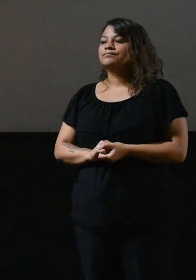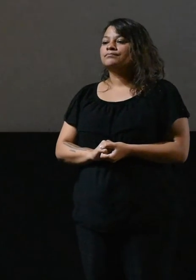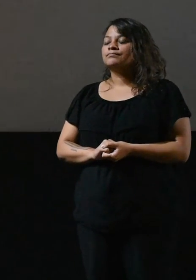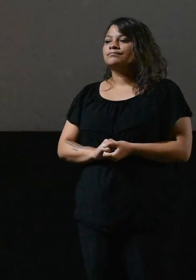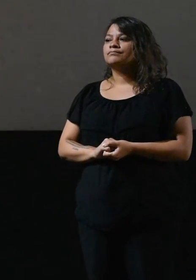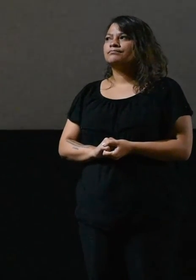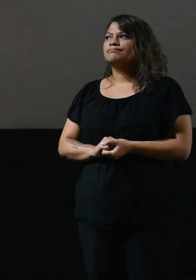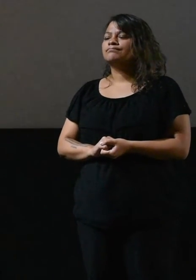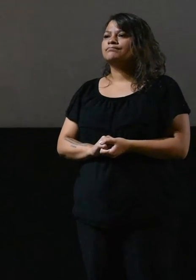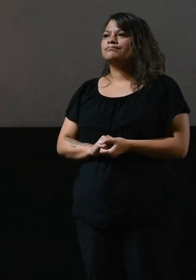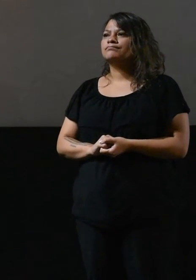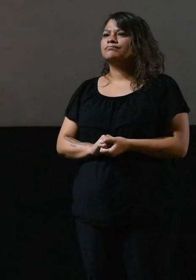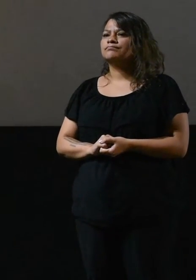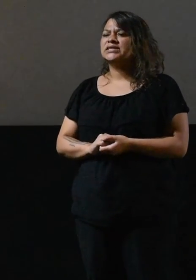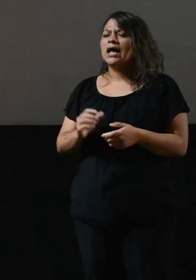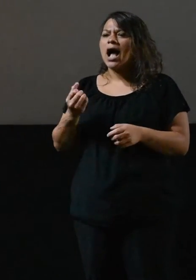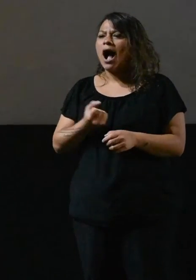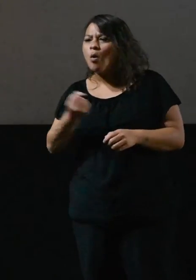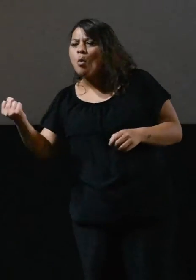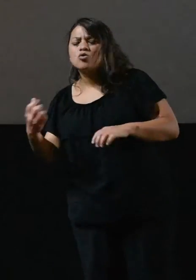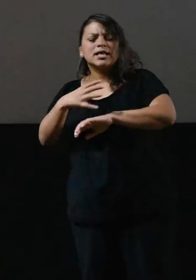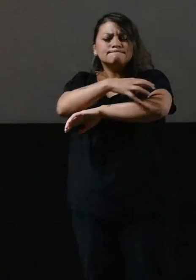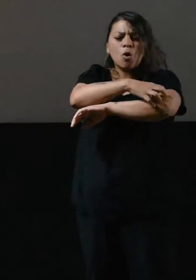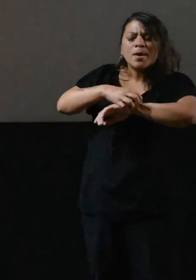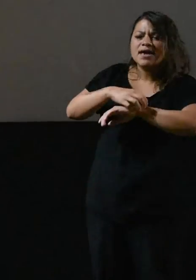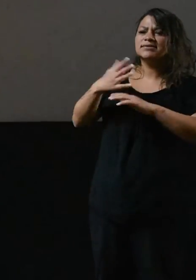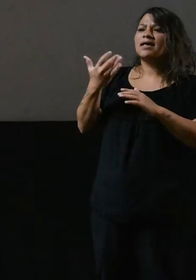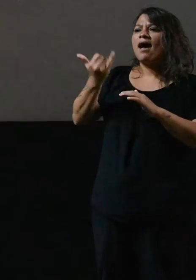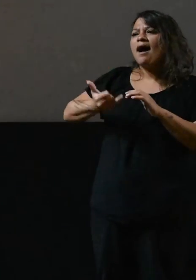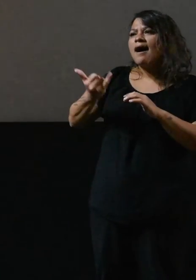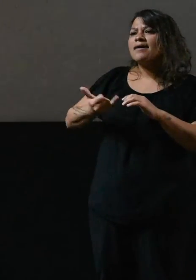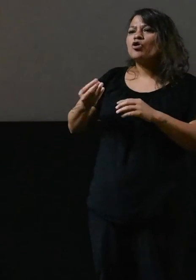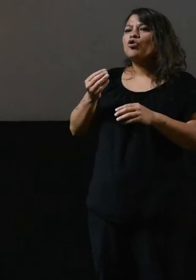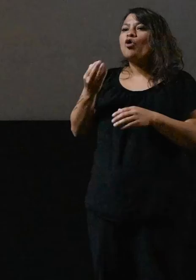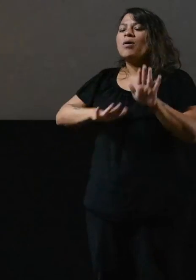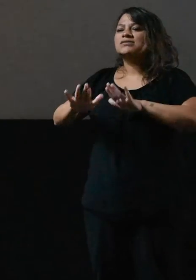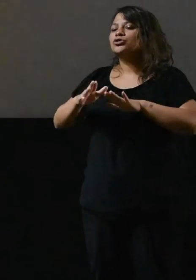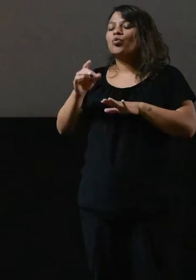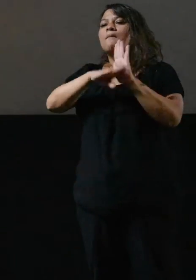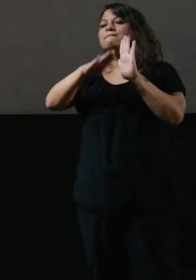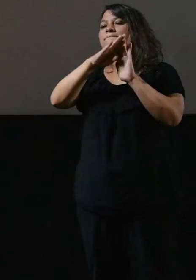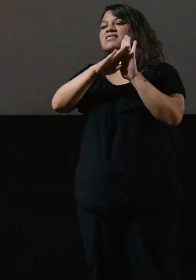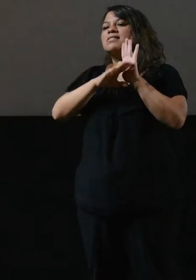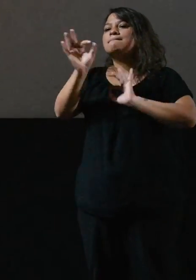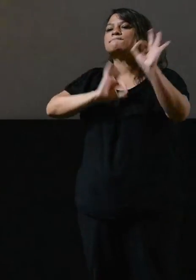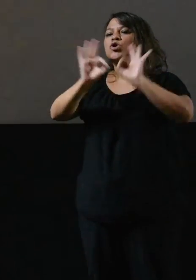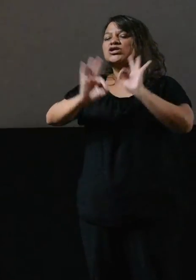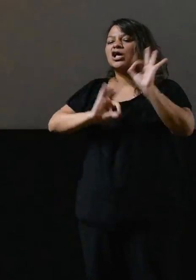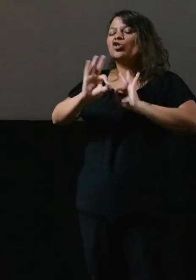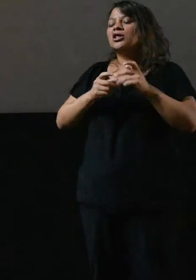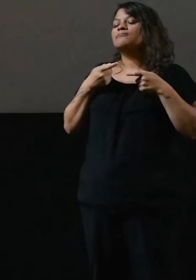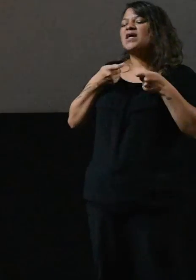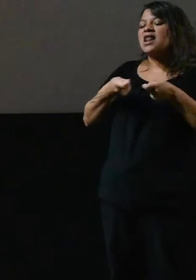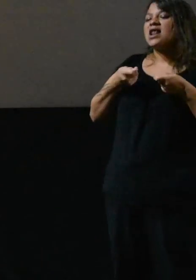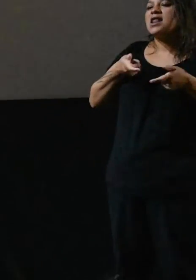Y cuando esta pobreza, este ajuste, se sostiene únicamente con medidas represivas. Es difícil hablar